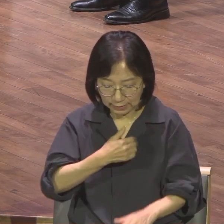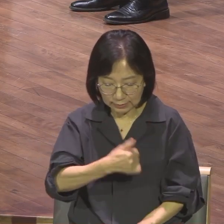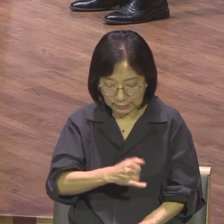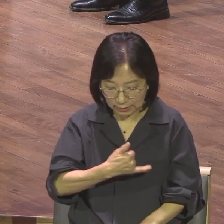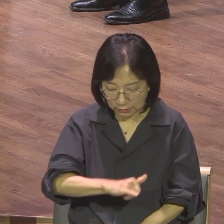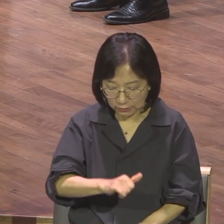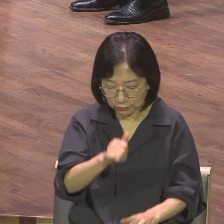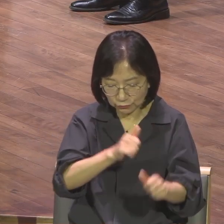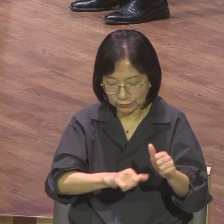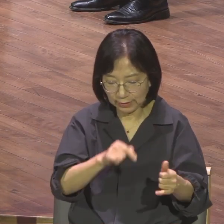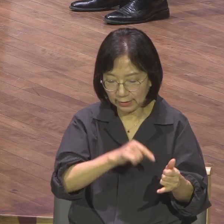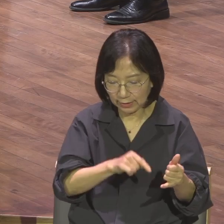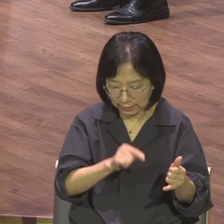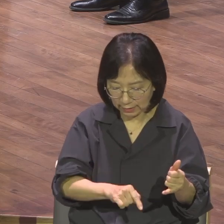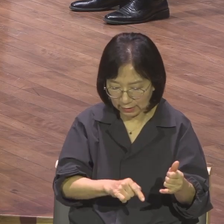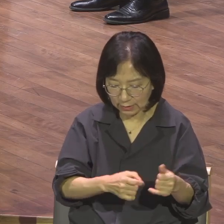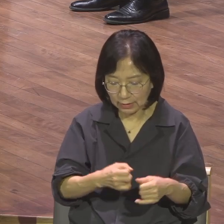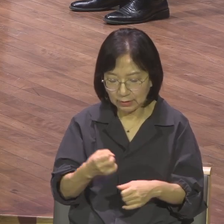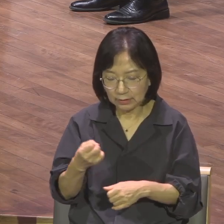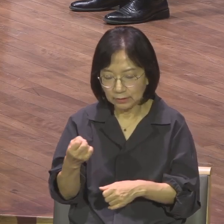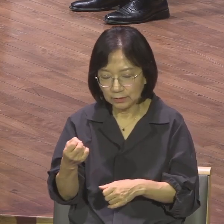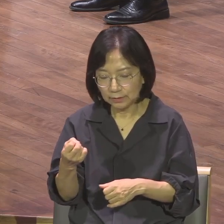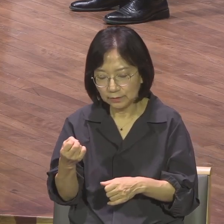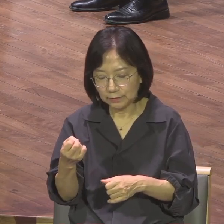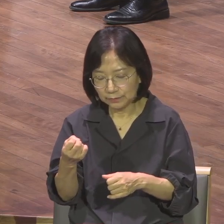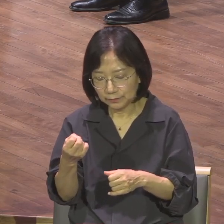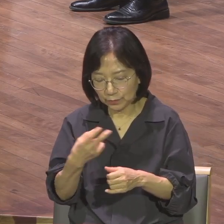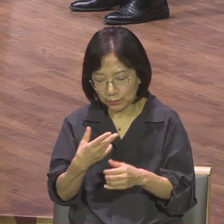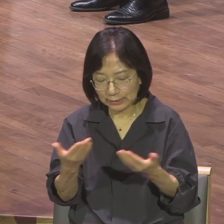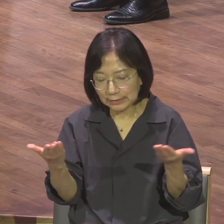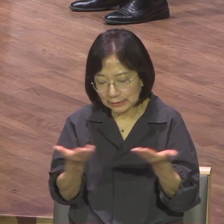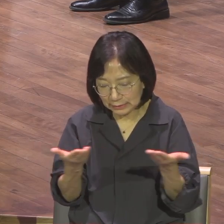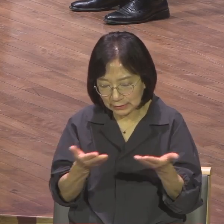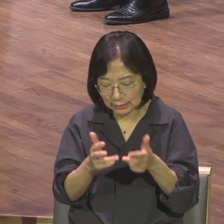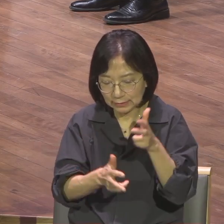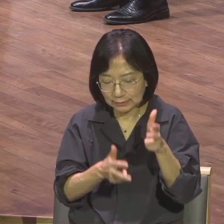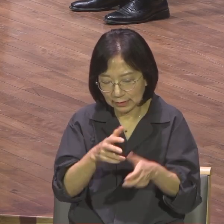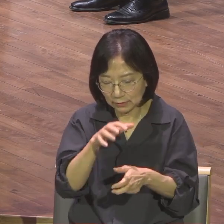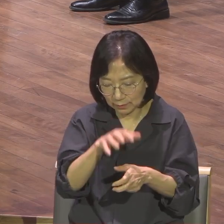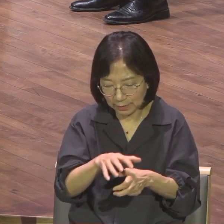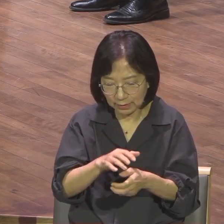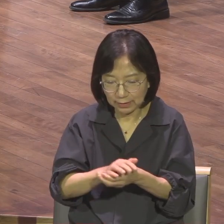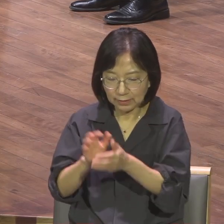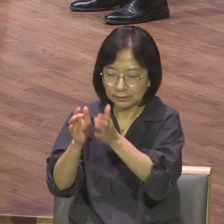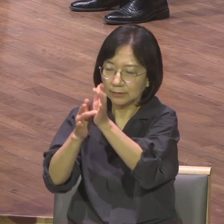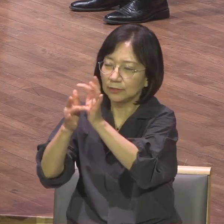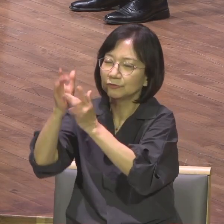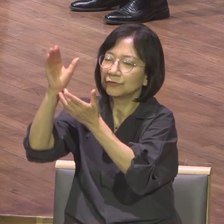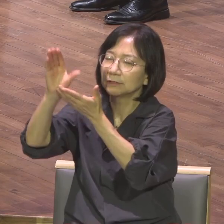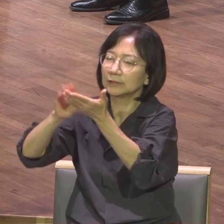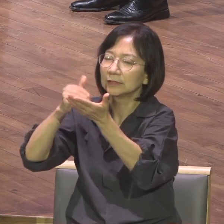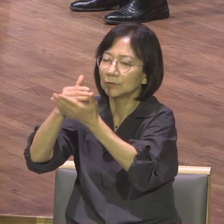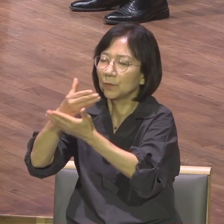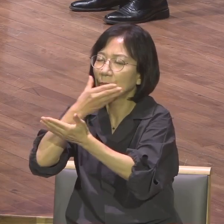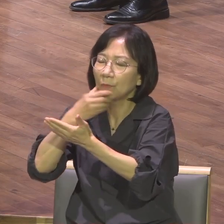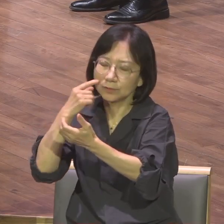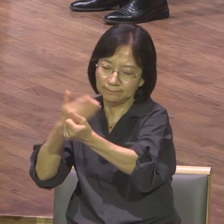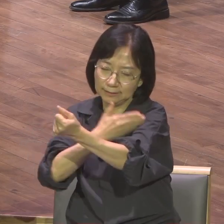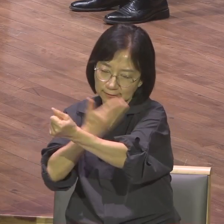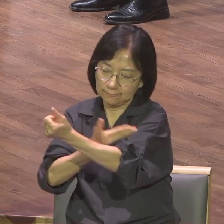믿지 않는 불신 남편에게 나의 산업과 생업 속에 오직 예수 그리스도 이 복음의 능력이 임하게 하셔서 나를